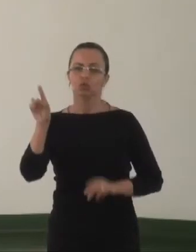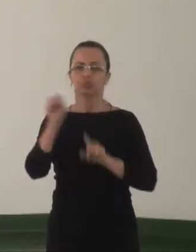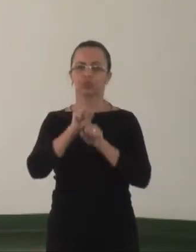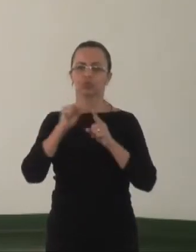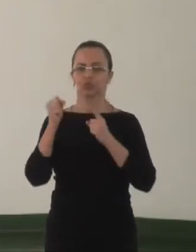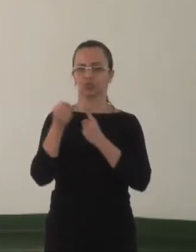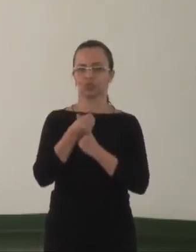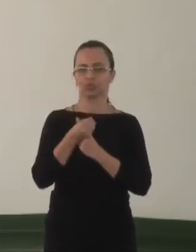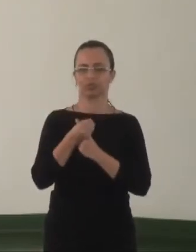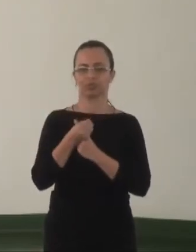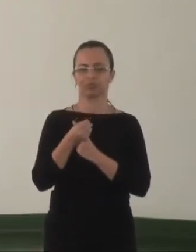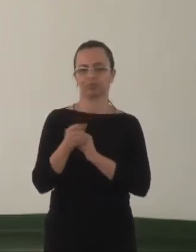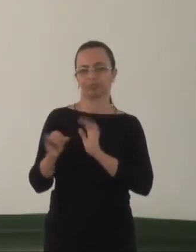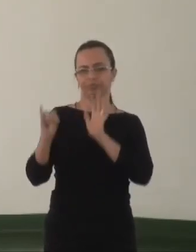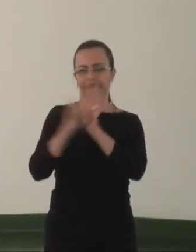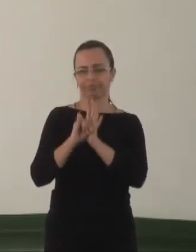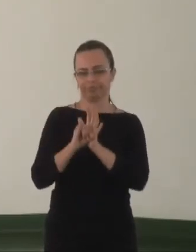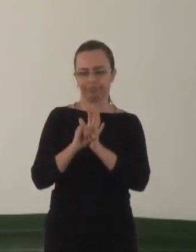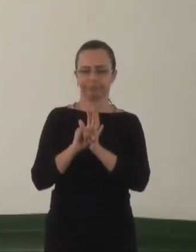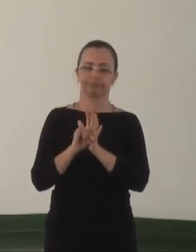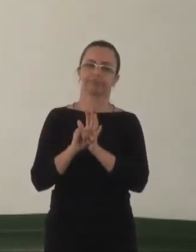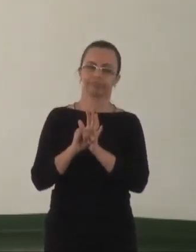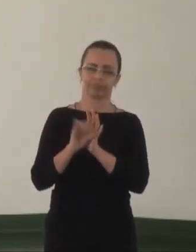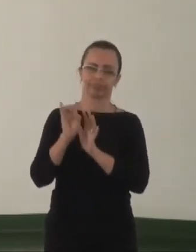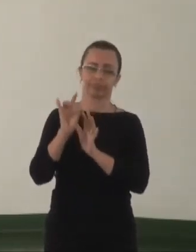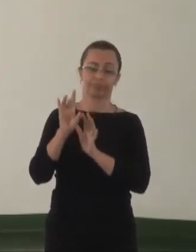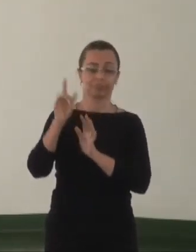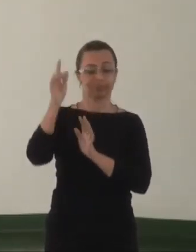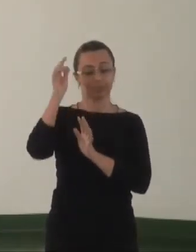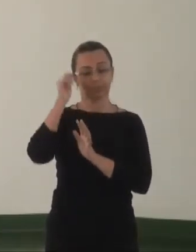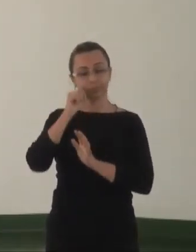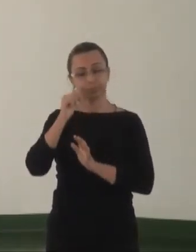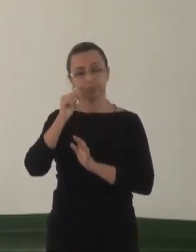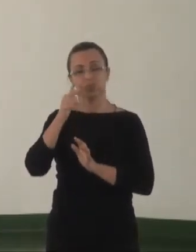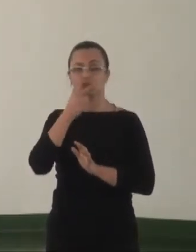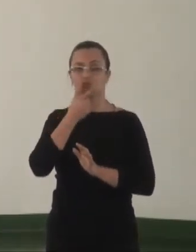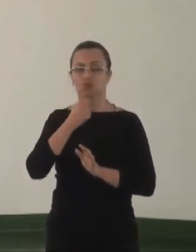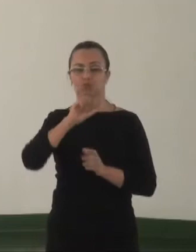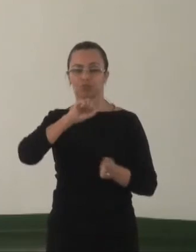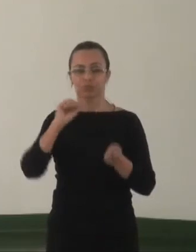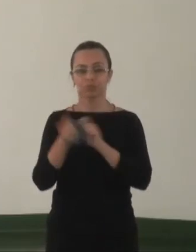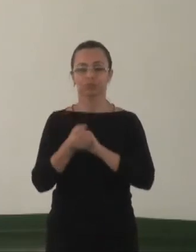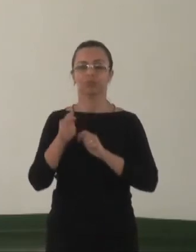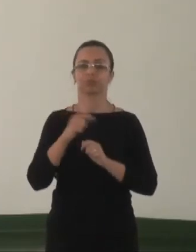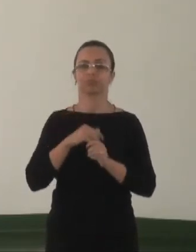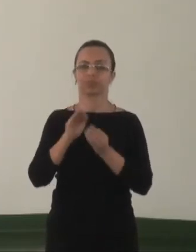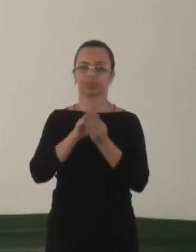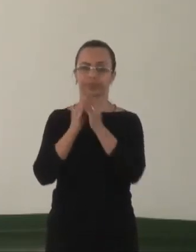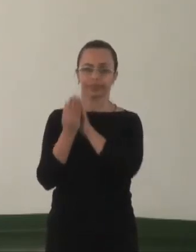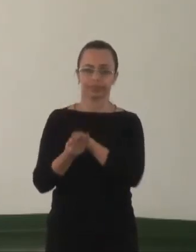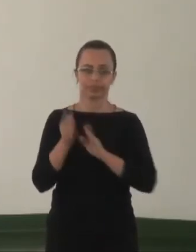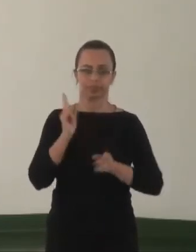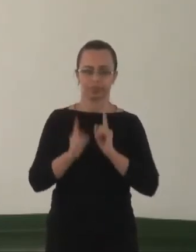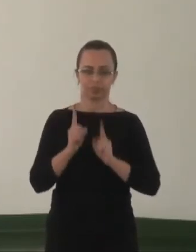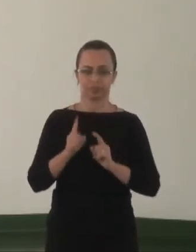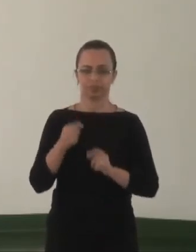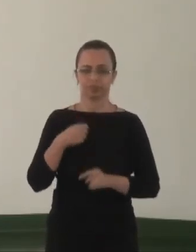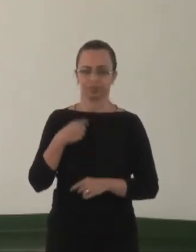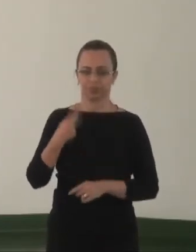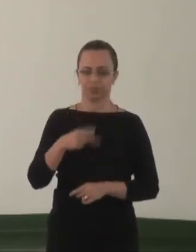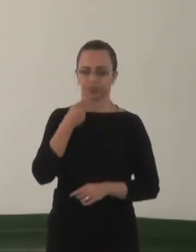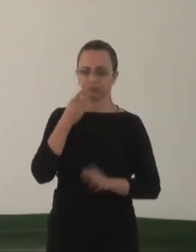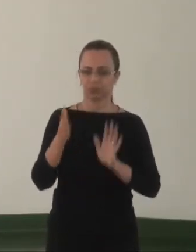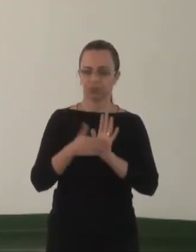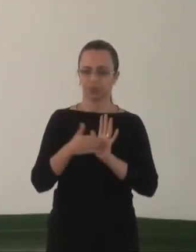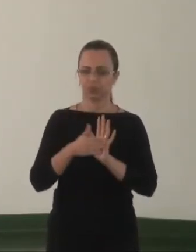das identidades de gênero, especialmente das travestis e transexuais. Que a gente deve falar aqui na frente qual a